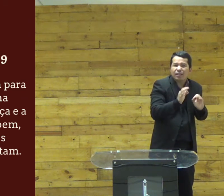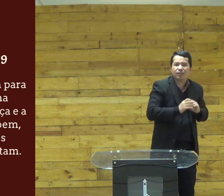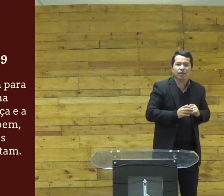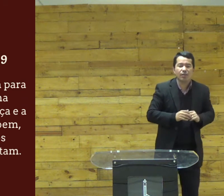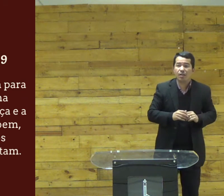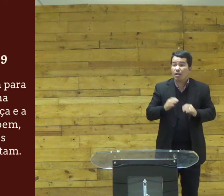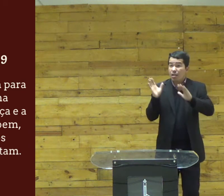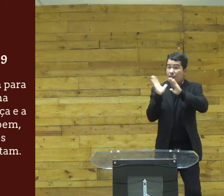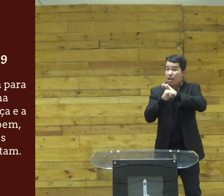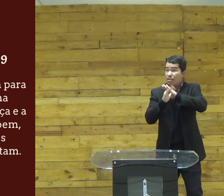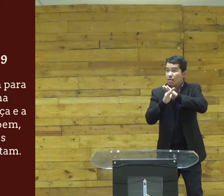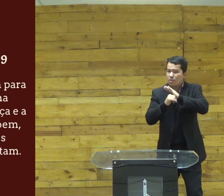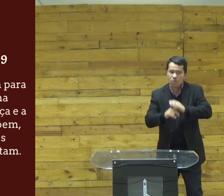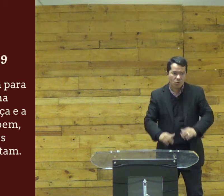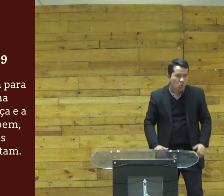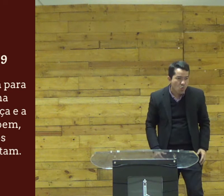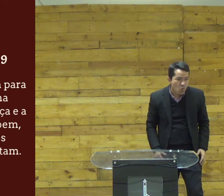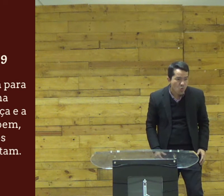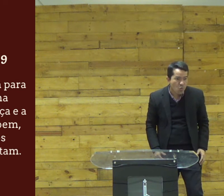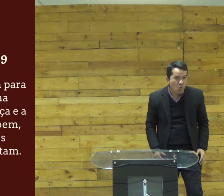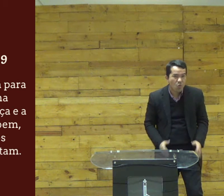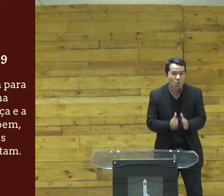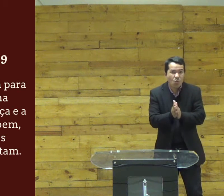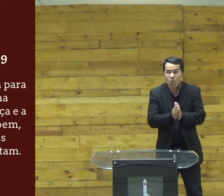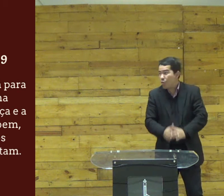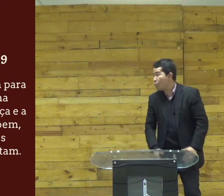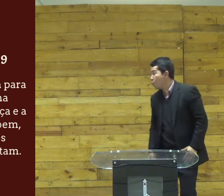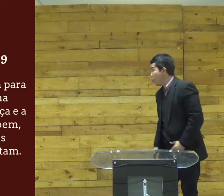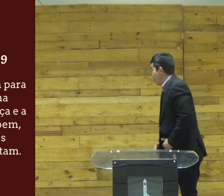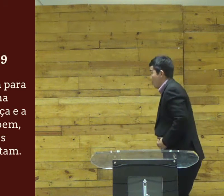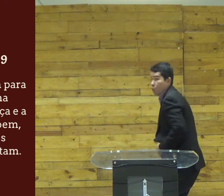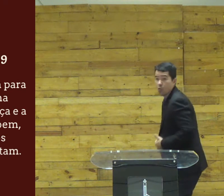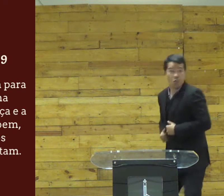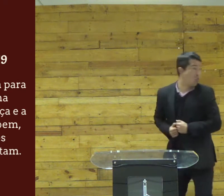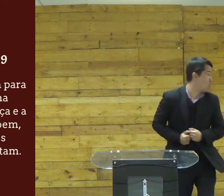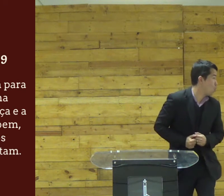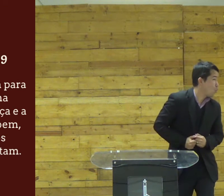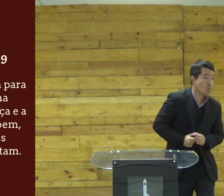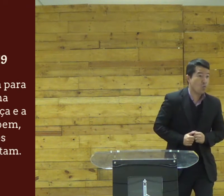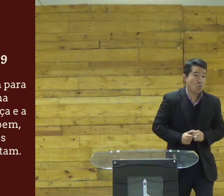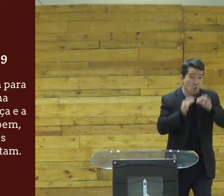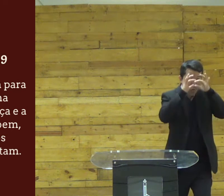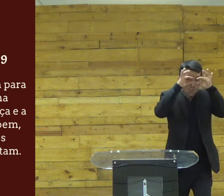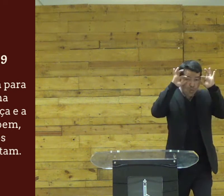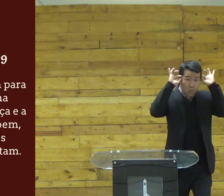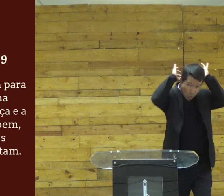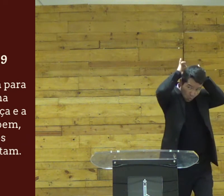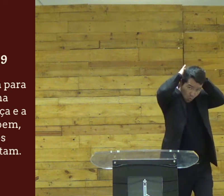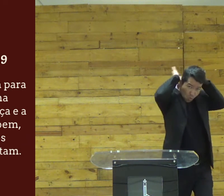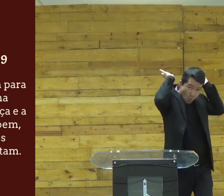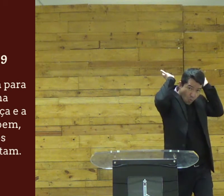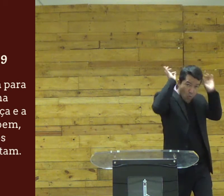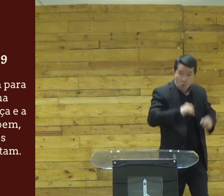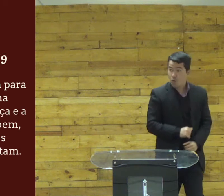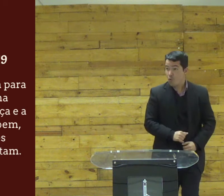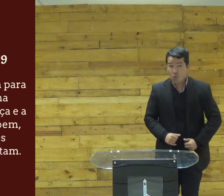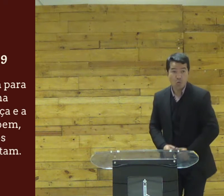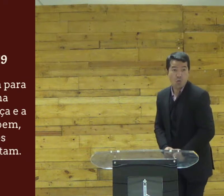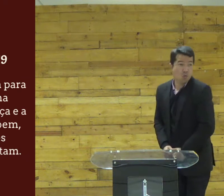ela fica sozinha chega o ladrão dá uma olhada olha pra um lado olha pro outro né coloca uma coisa ali